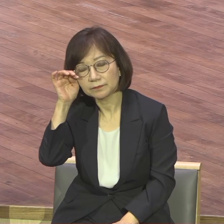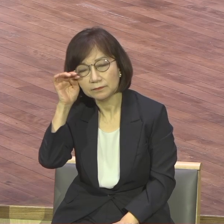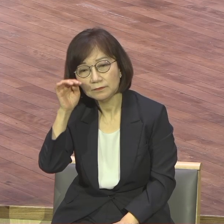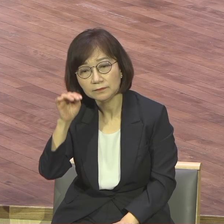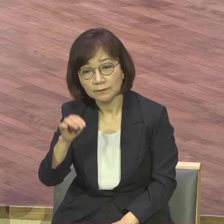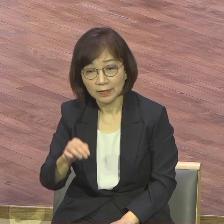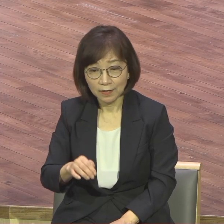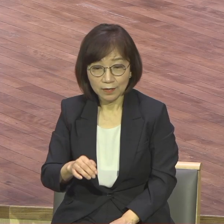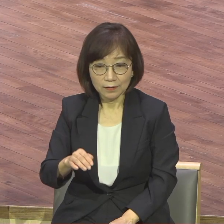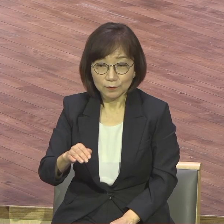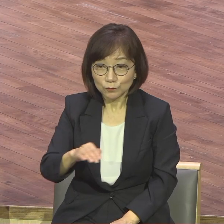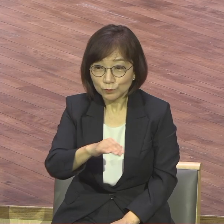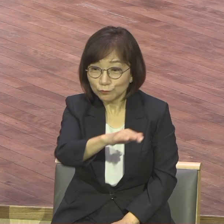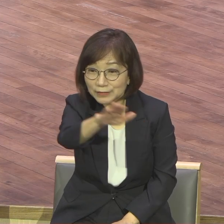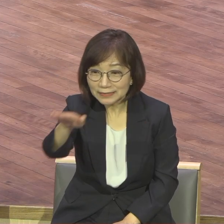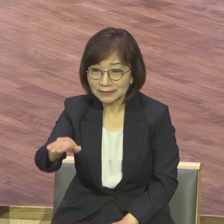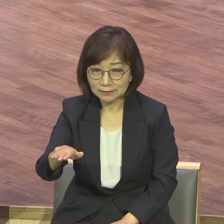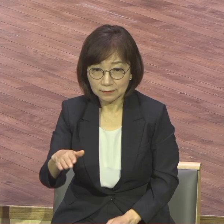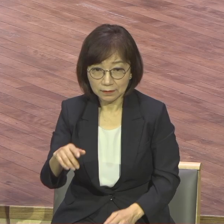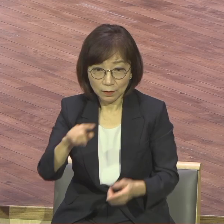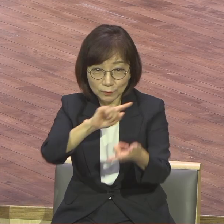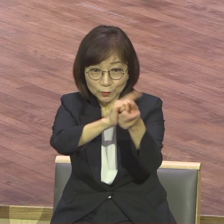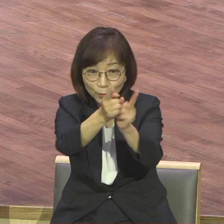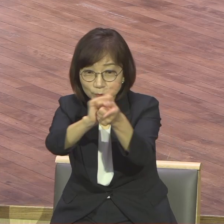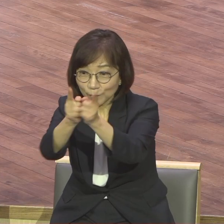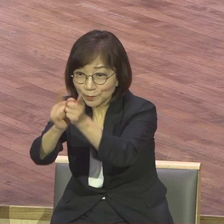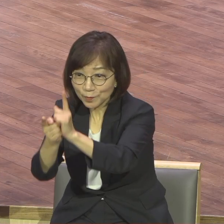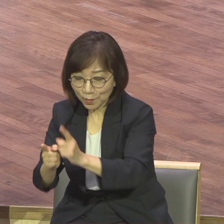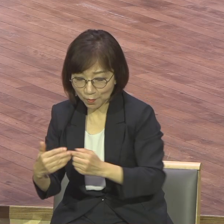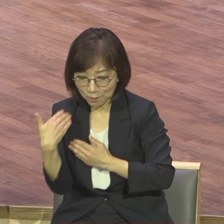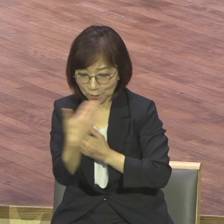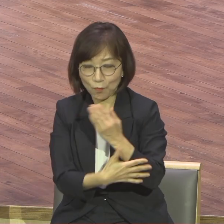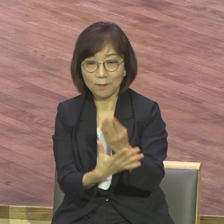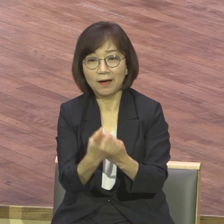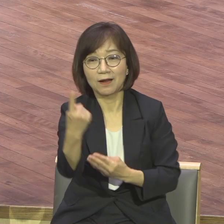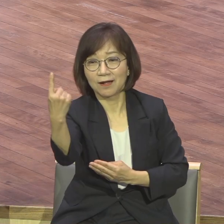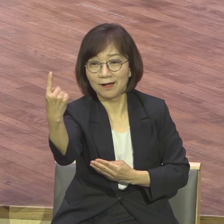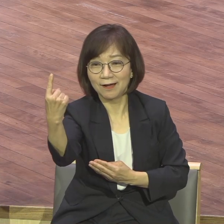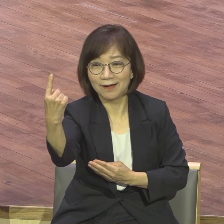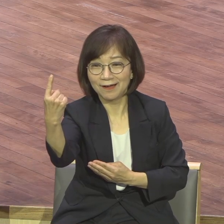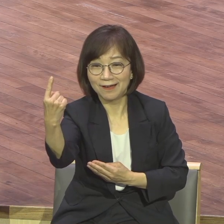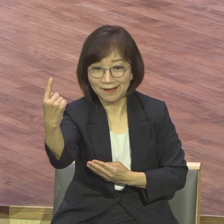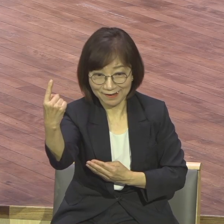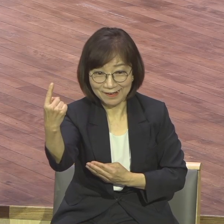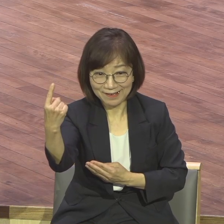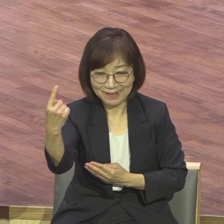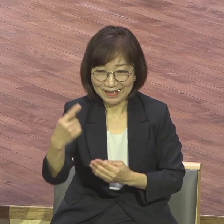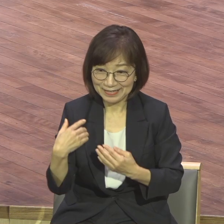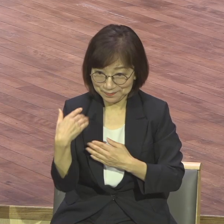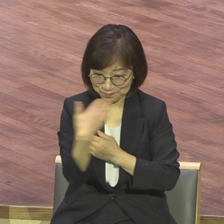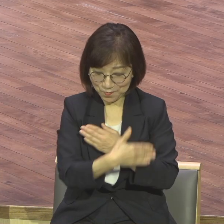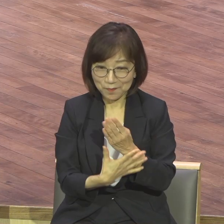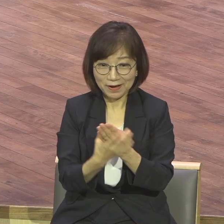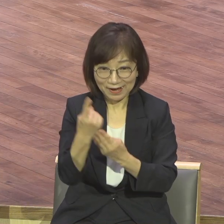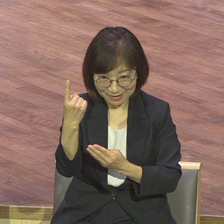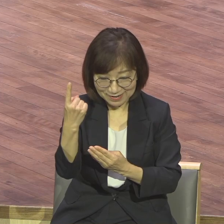한몸이다 그랬잖아요 한몸된 지체 이 의식을 가지고 있어야 가능해요 자연스럽게 되어지는